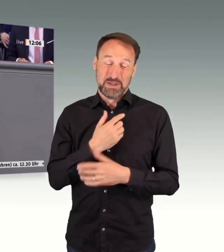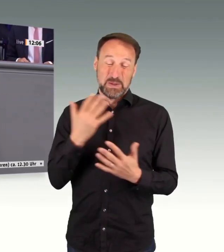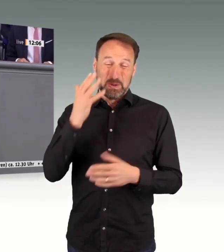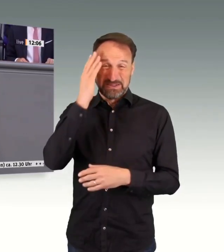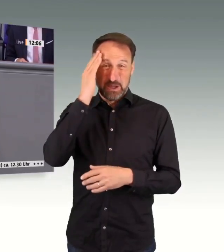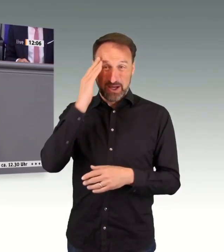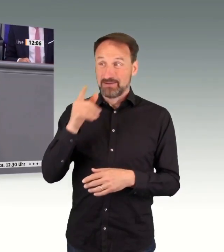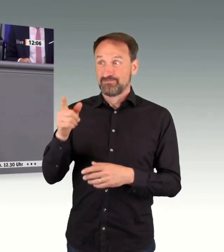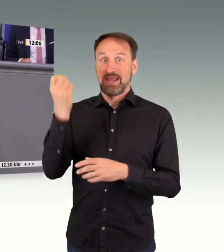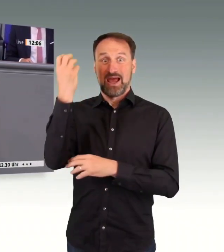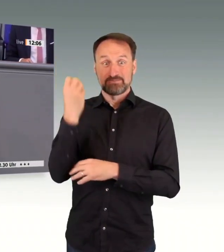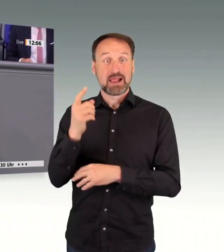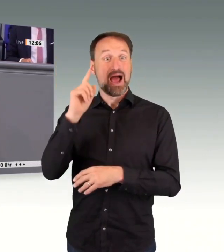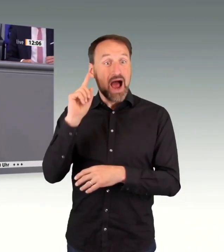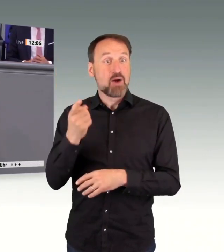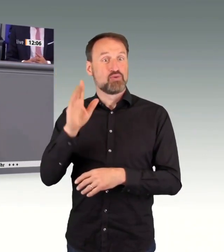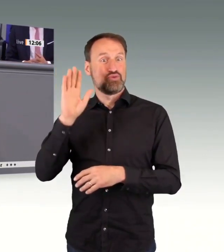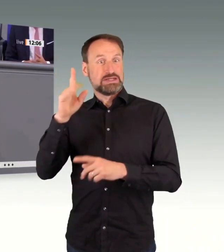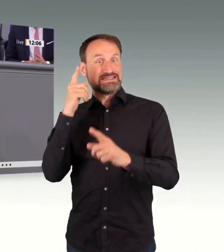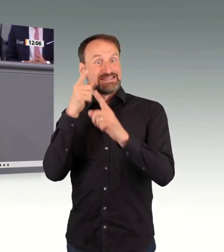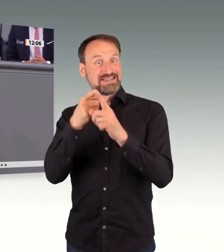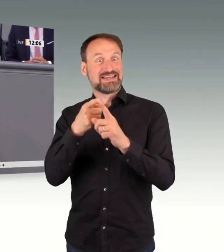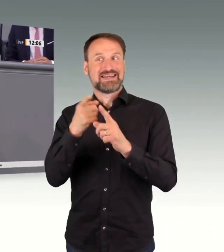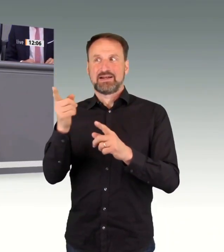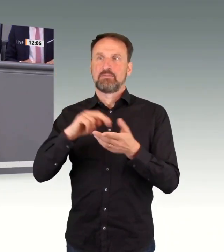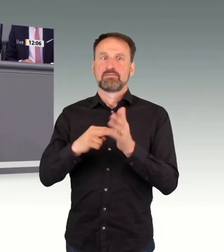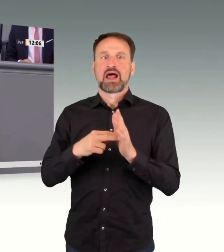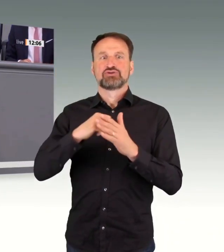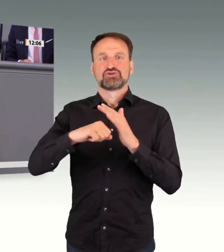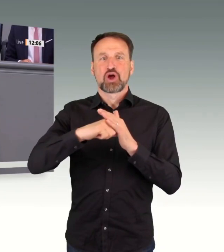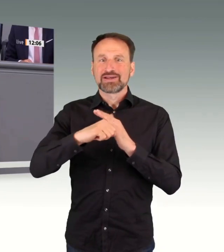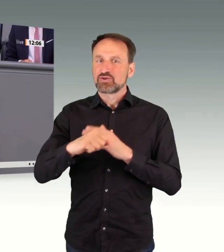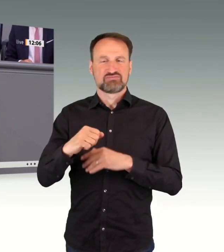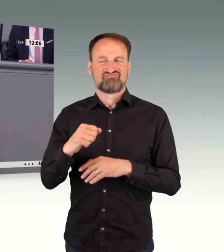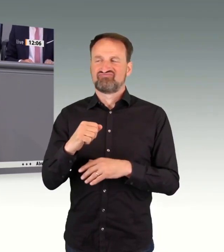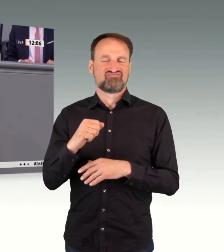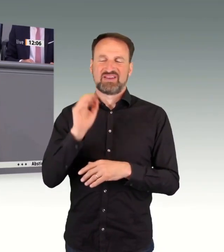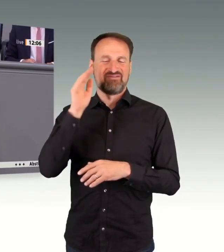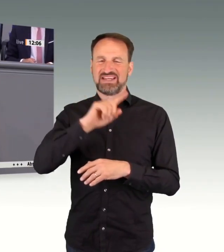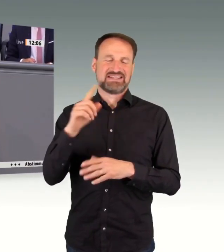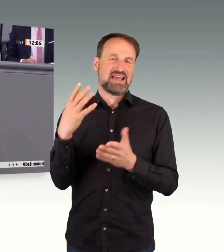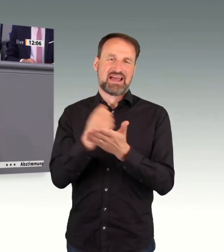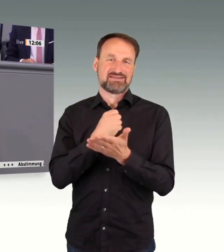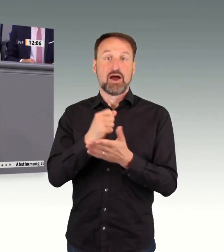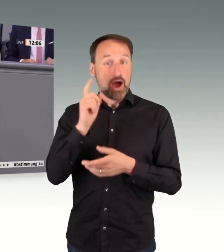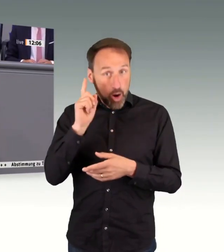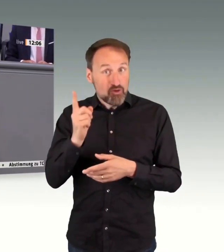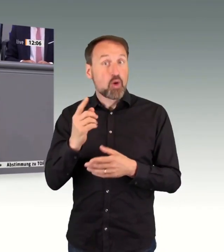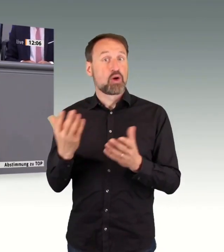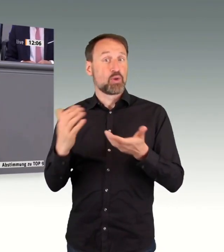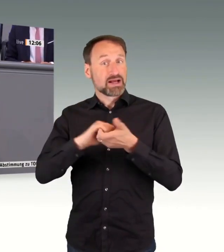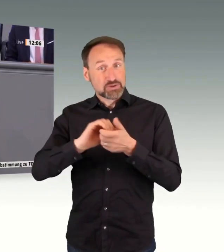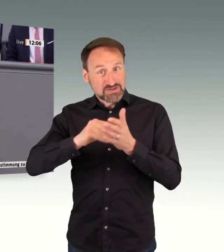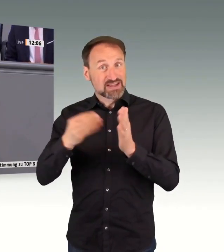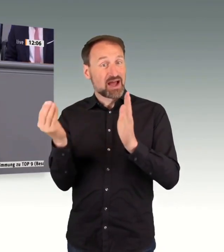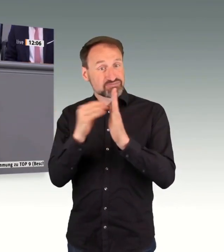Sie beschrieben haben, die auch in Ihrem Koalitionsvertrag stehen und zu großen Teilen wir ja auch Ja sagen. Und ich will begründen, woran das liegt. Das